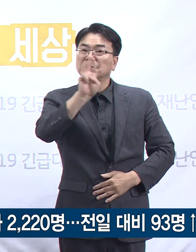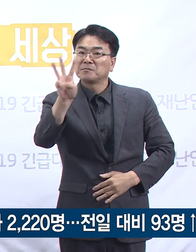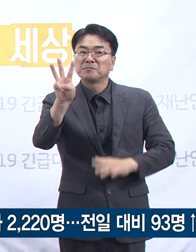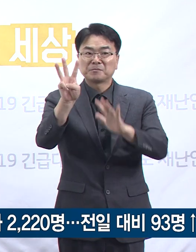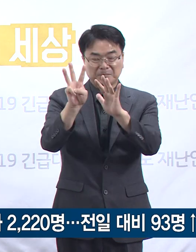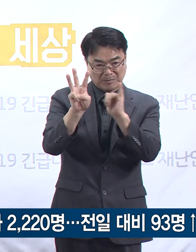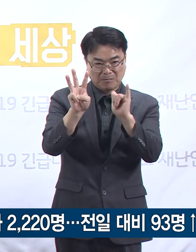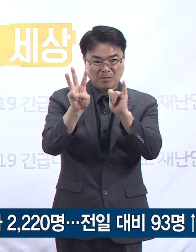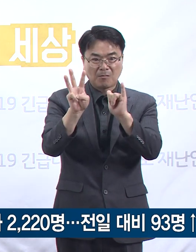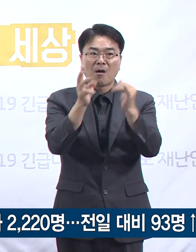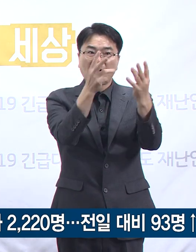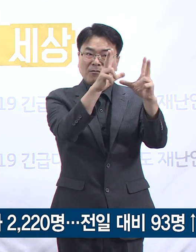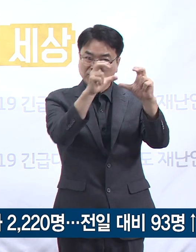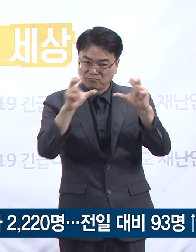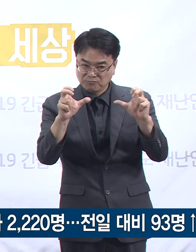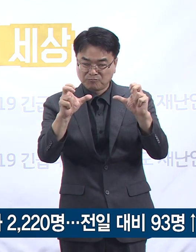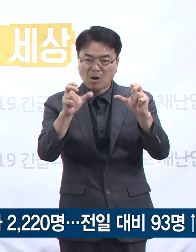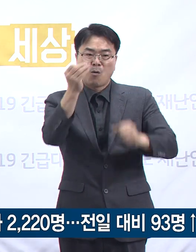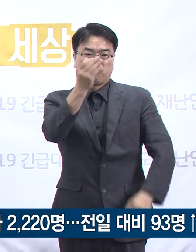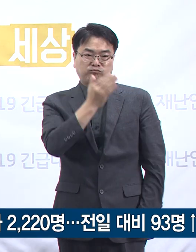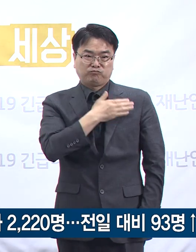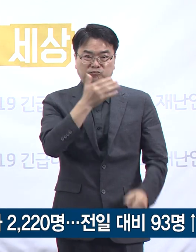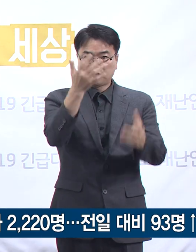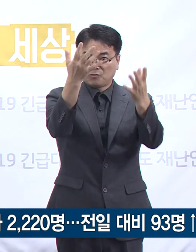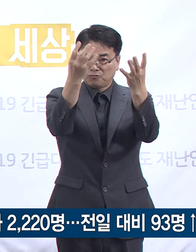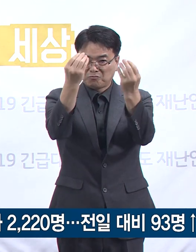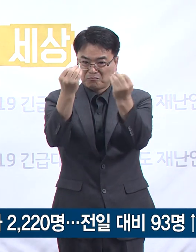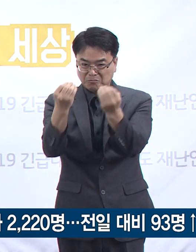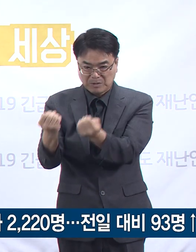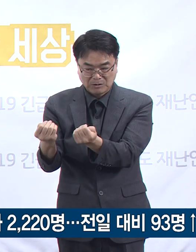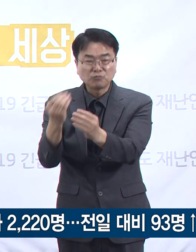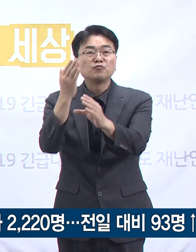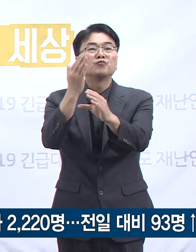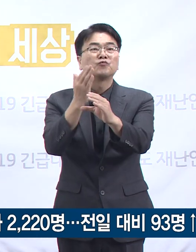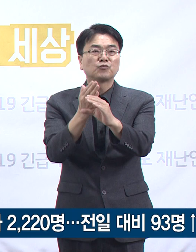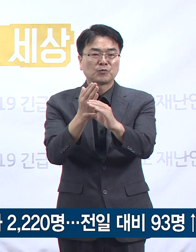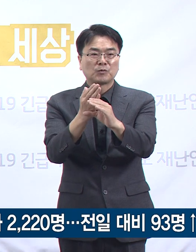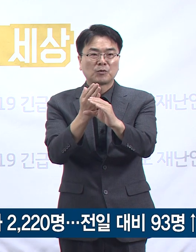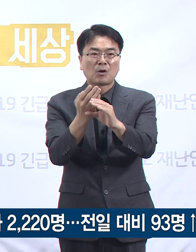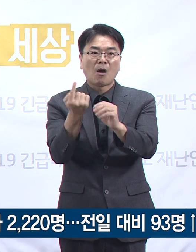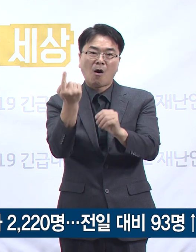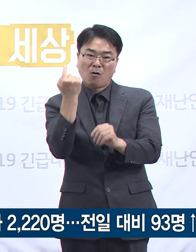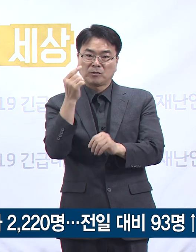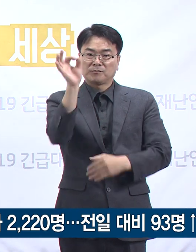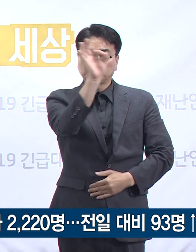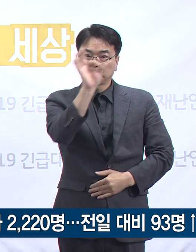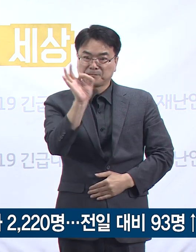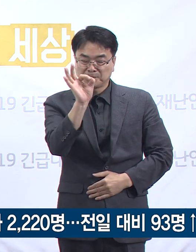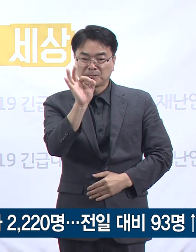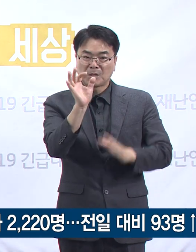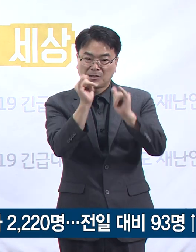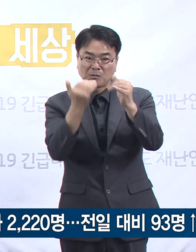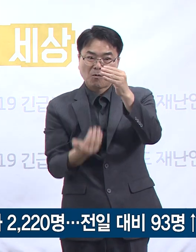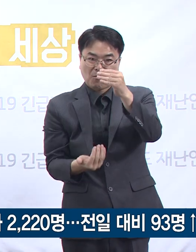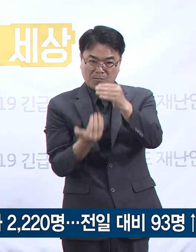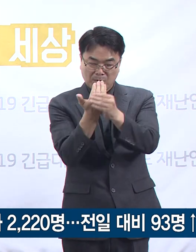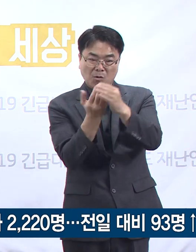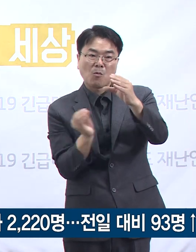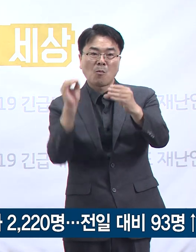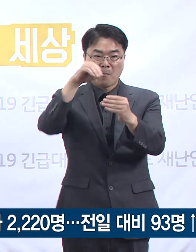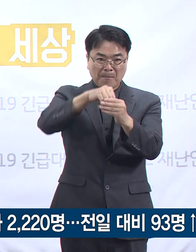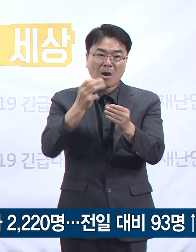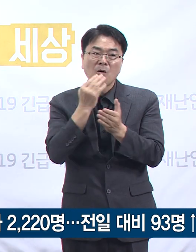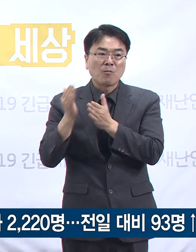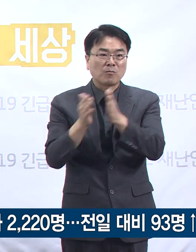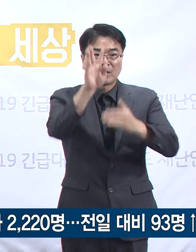232명, 부천시 197명 순으로 확진자가 발생하고 있고 어제 연천군에서 확진 3명이 발생함으로써 경기도